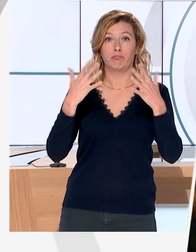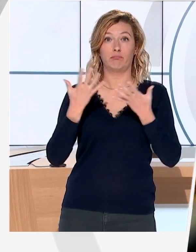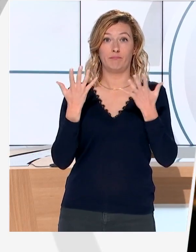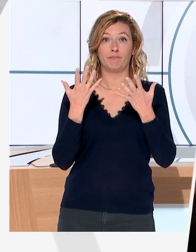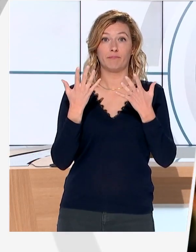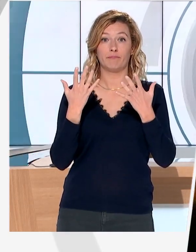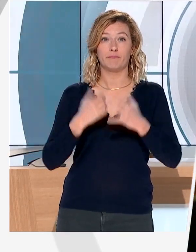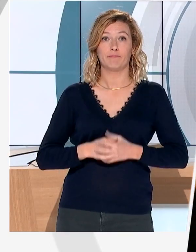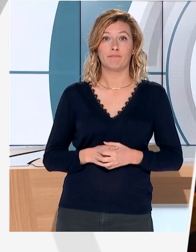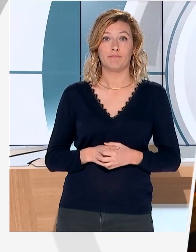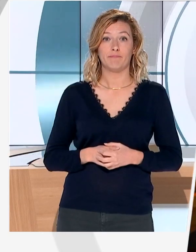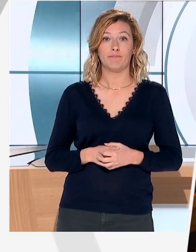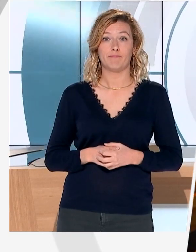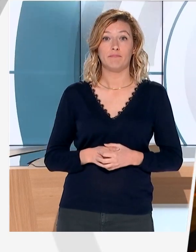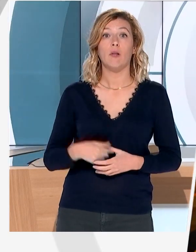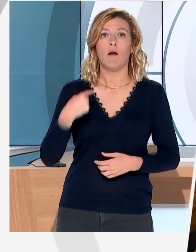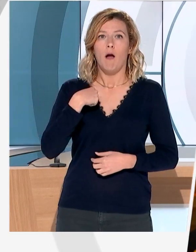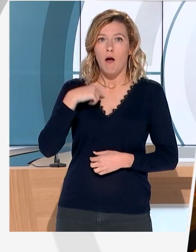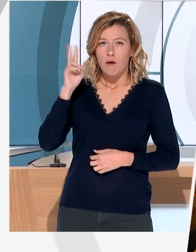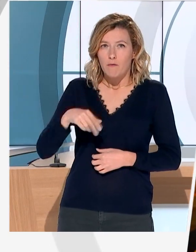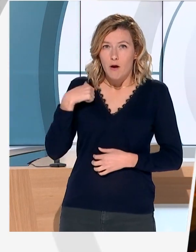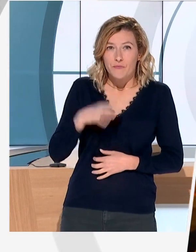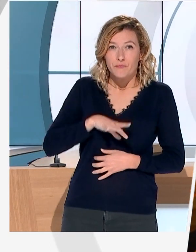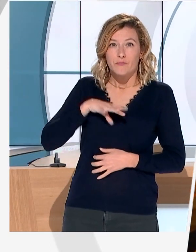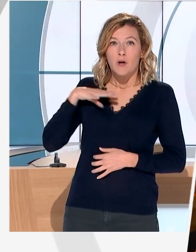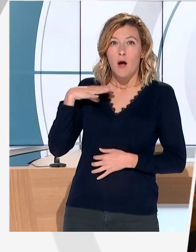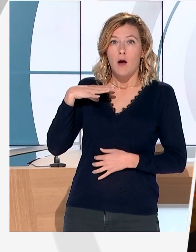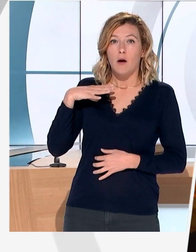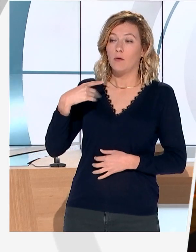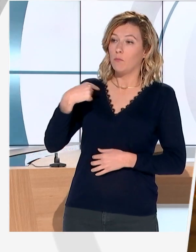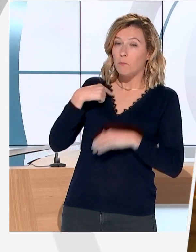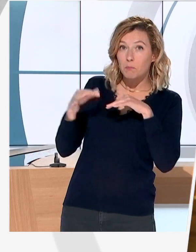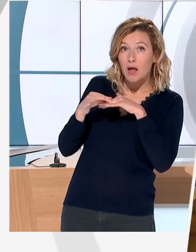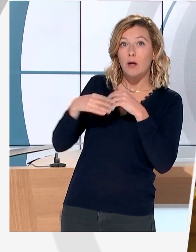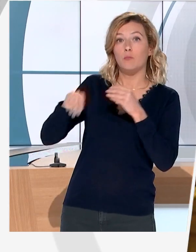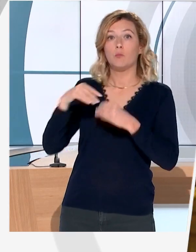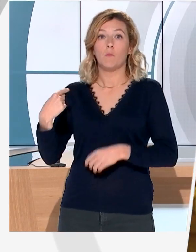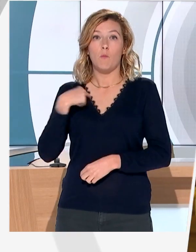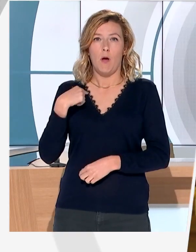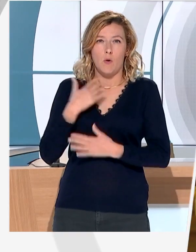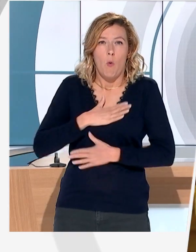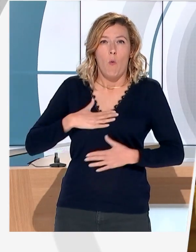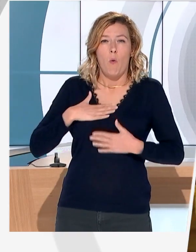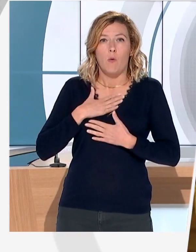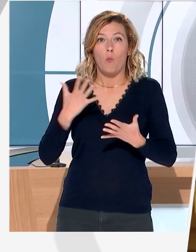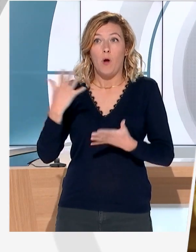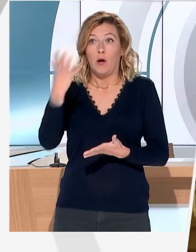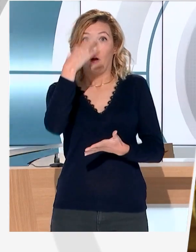C'était plus qu'un honneur.'était pour nous, pour mon mari et moi, c'était une vraie joie. On était hyper heureux d'avoir été choisis parce qu'il y avait